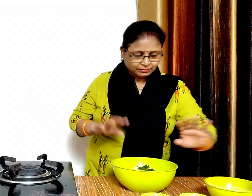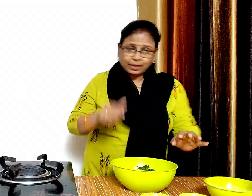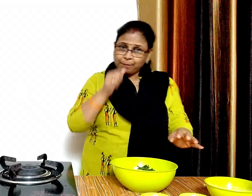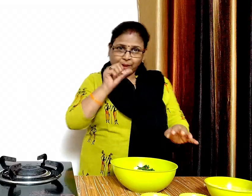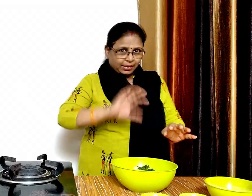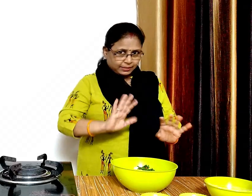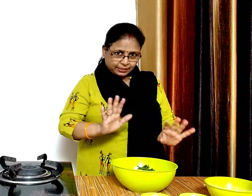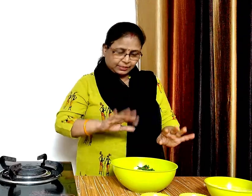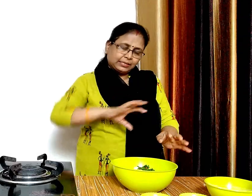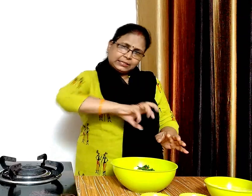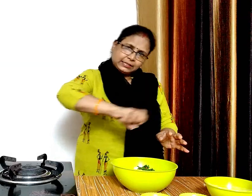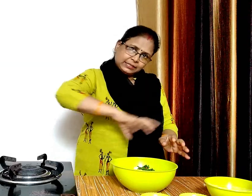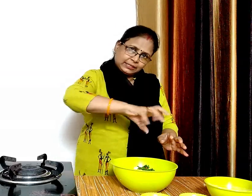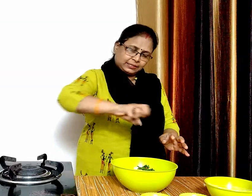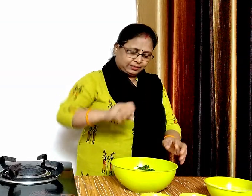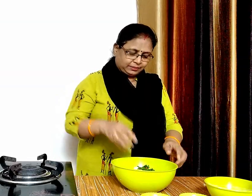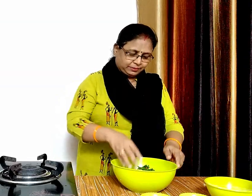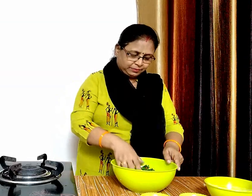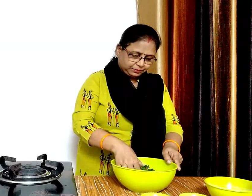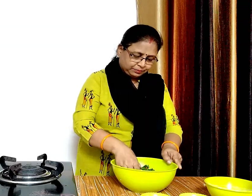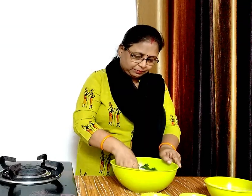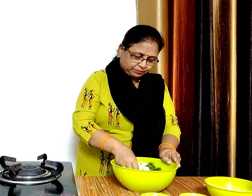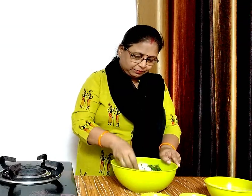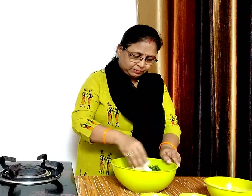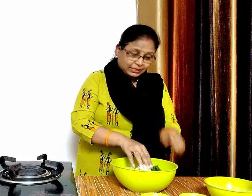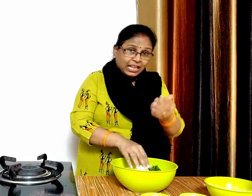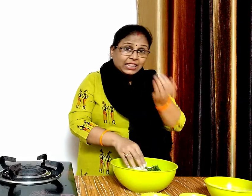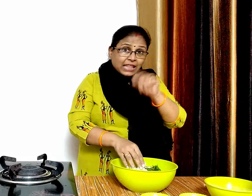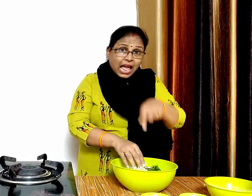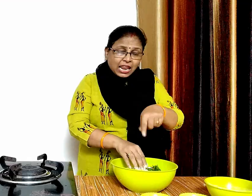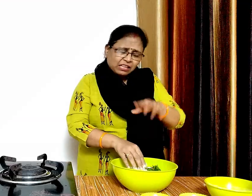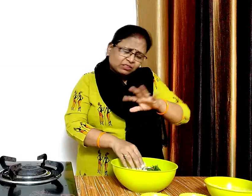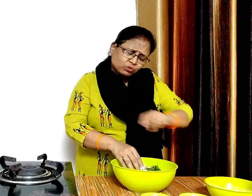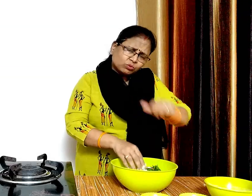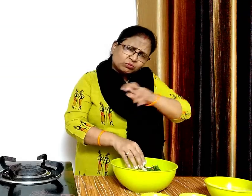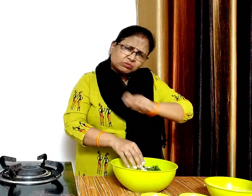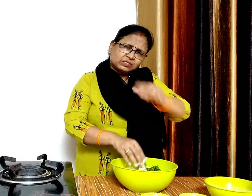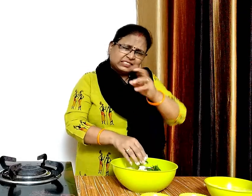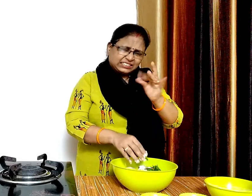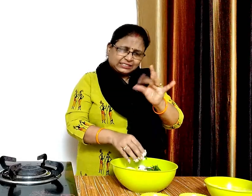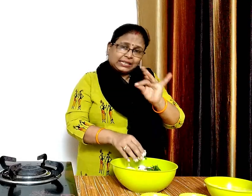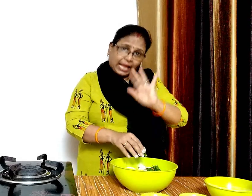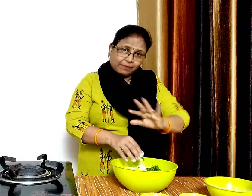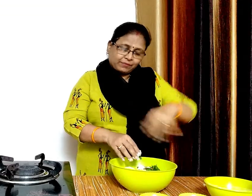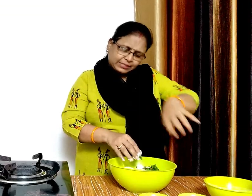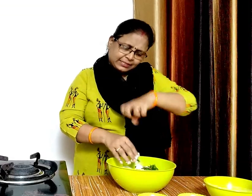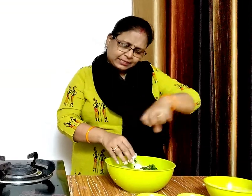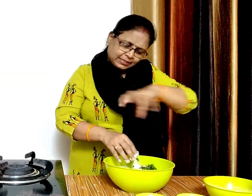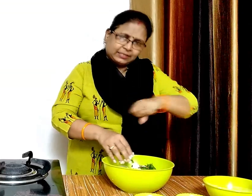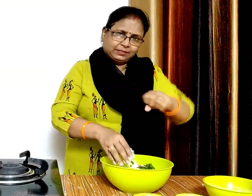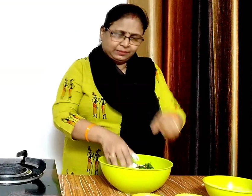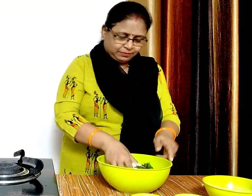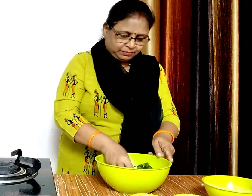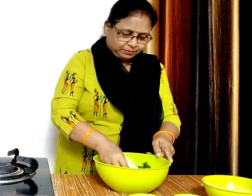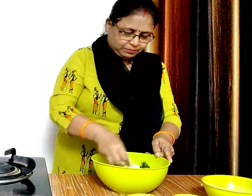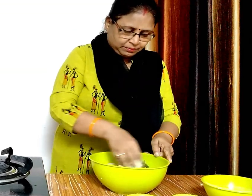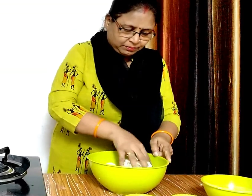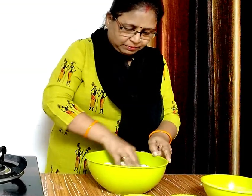ध्यान राये में से बिना पानी के गूतेंगे क्योंकि ओरत डाल में थोड़ी सी नवी होती है इसके वज़े से इसका डो बच जाएगा